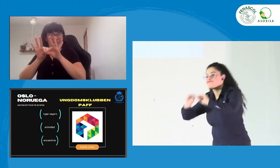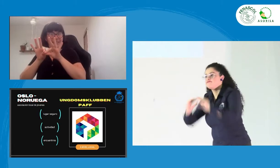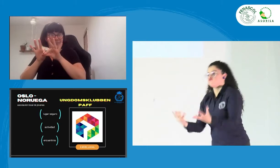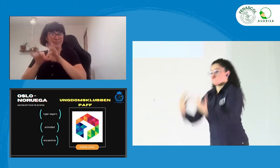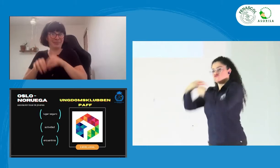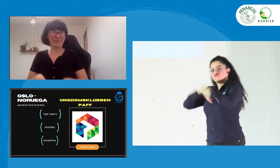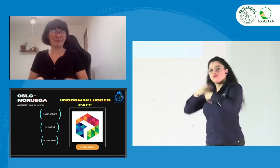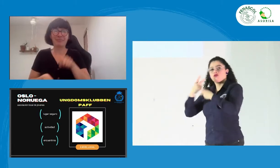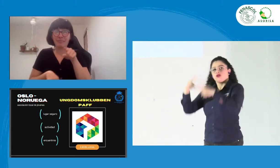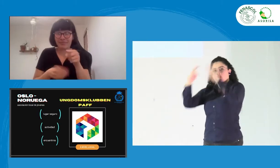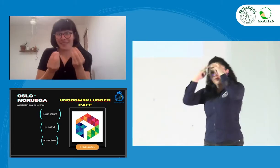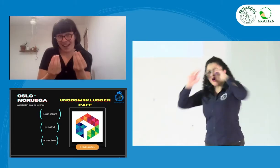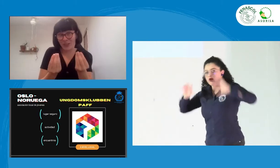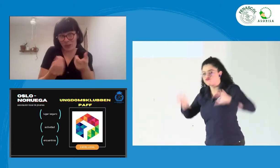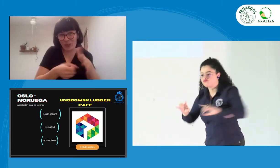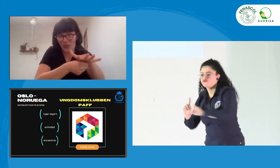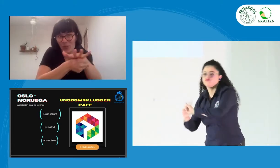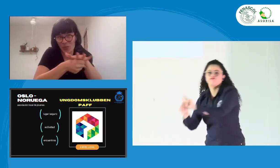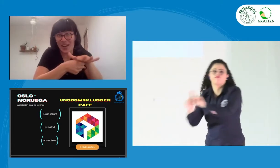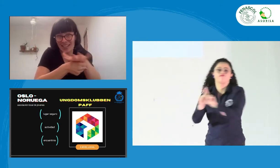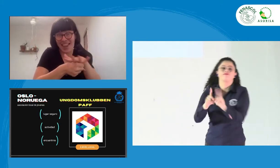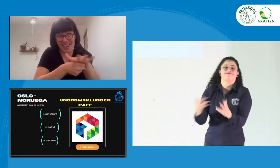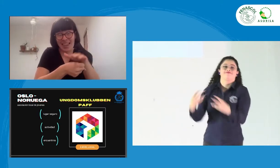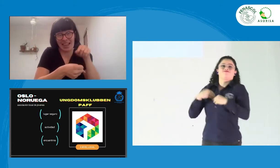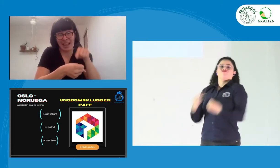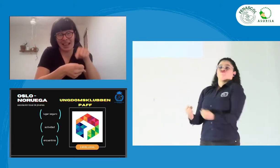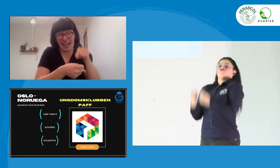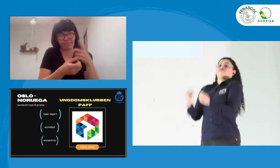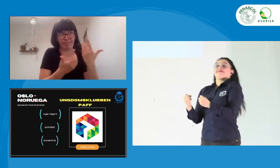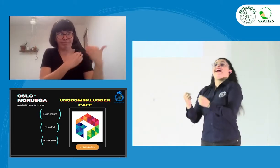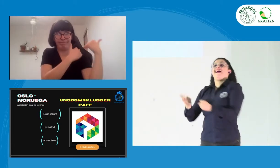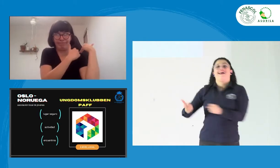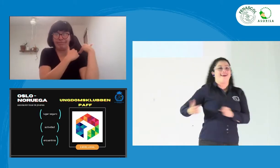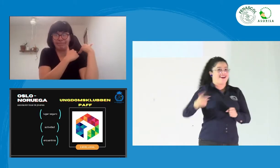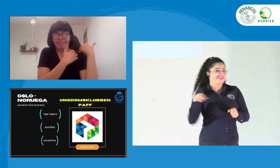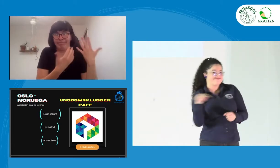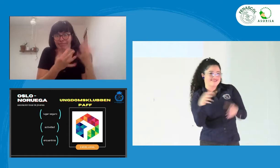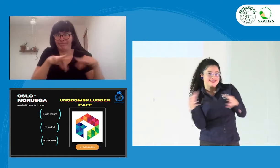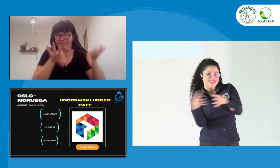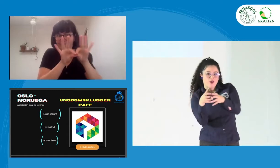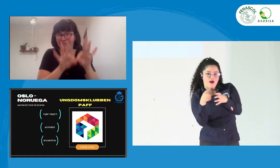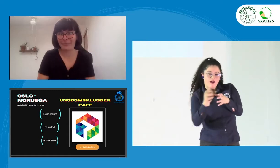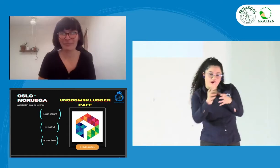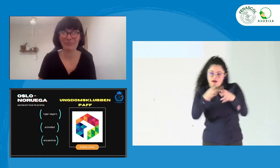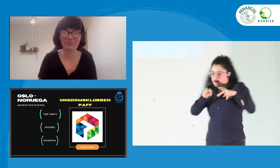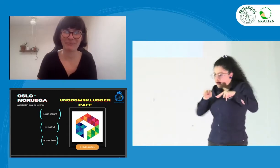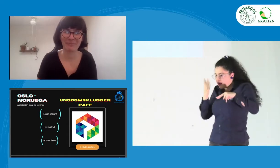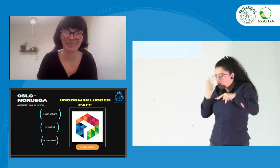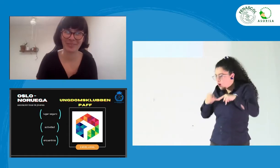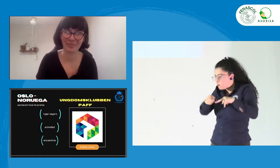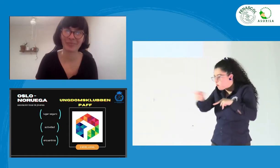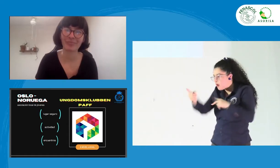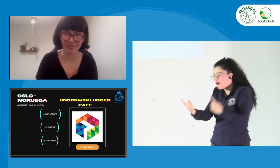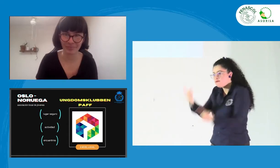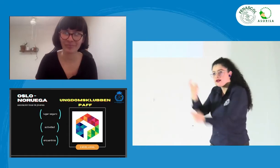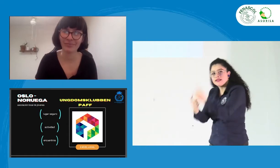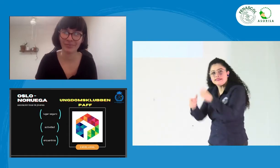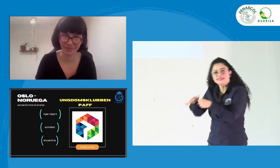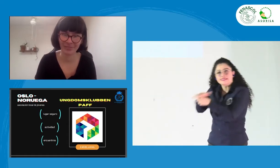pues efectivamente, creemos esa identidad. Son las diferentes situaciones que pueden tener las comunidades sordas en diferentes